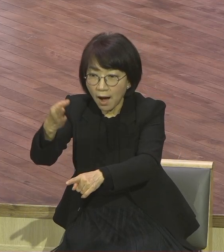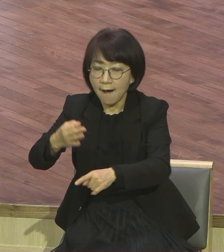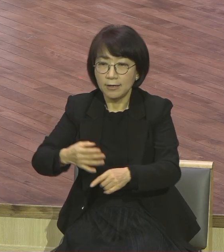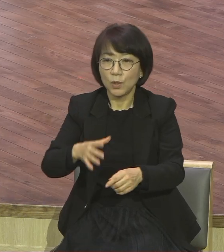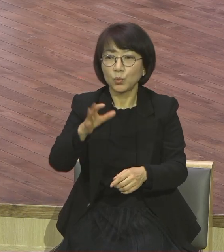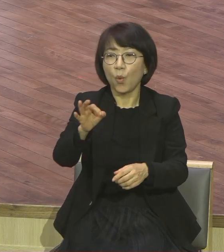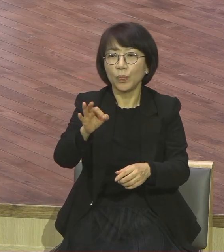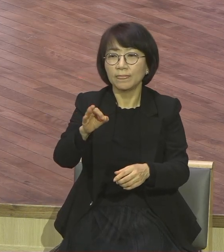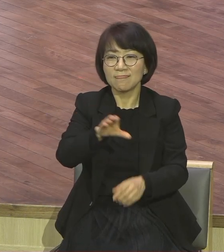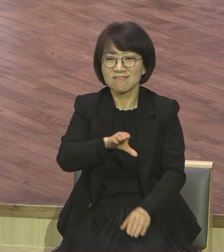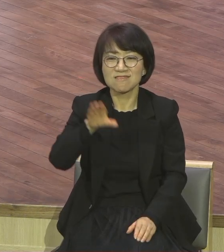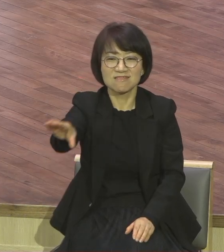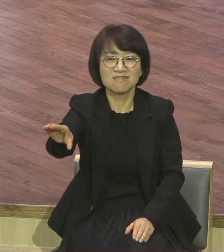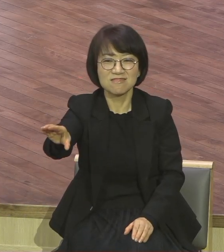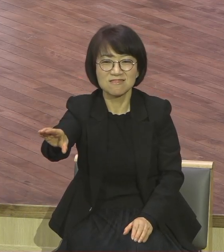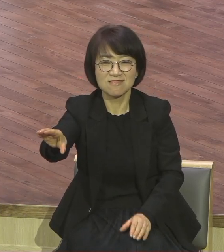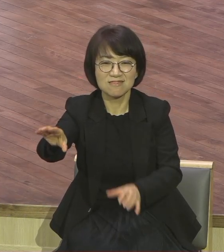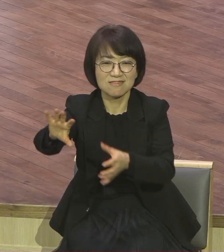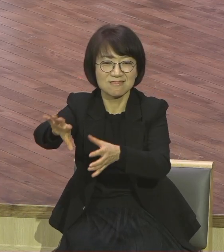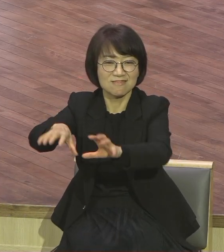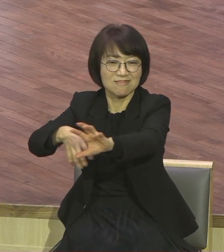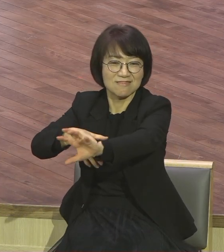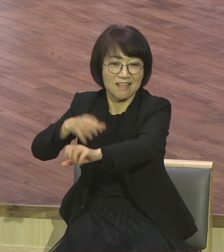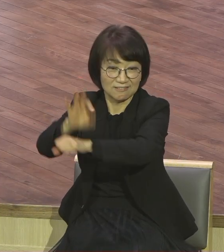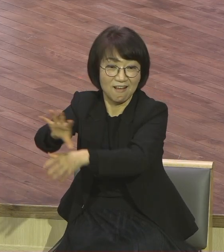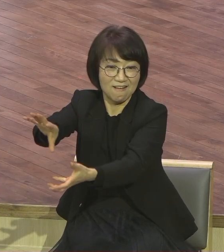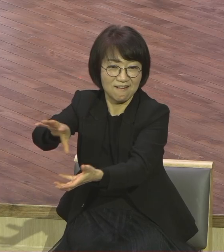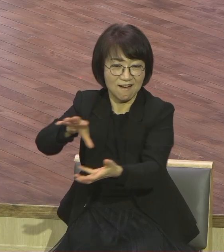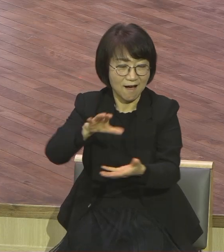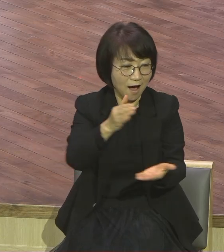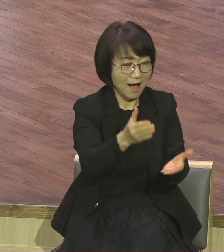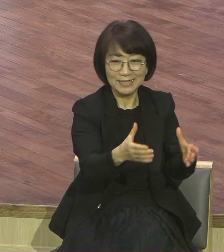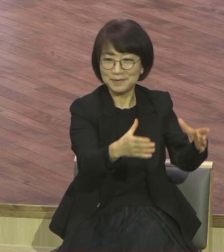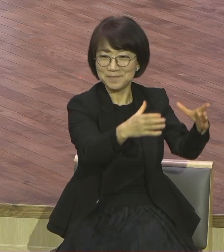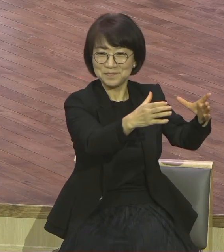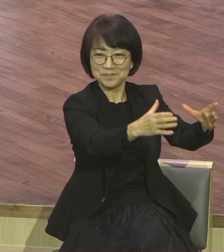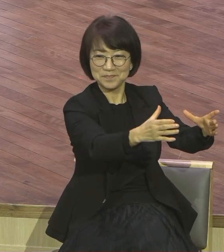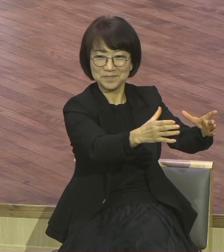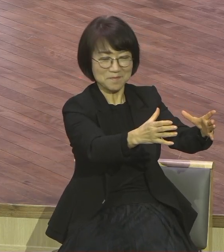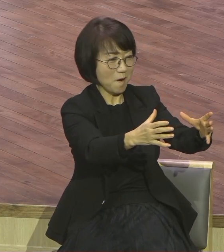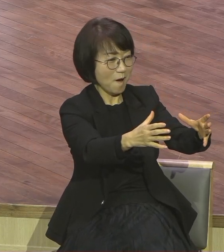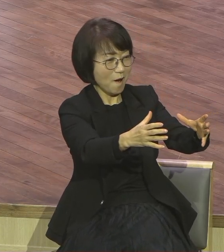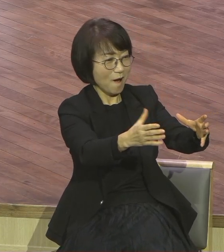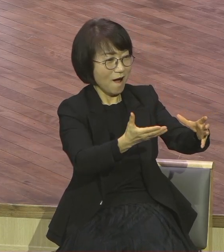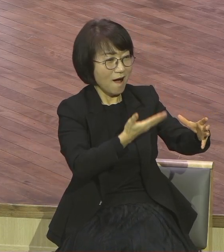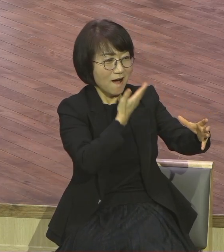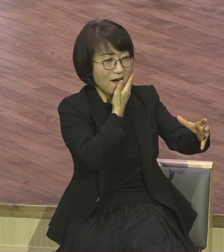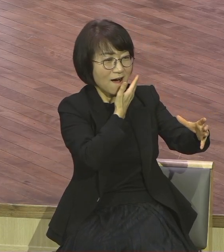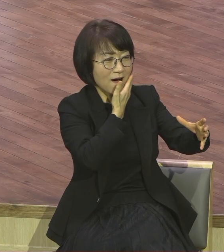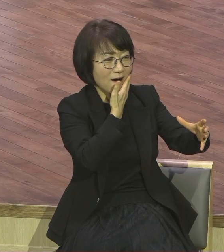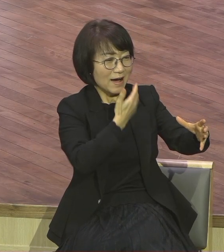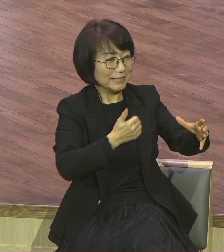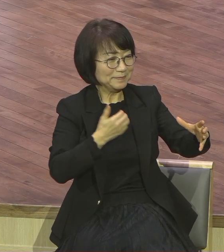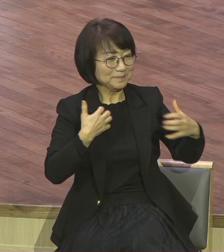놓지요 멋지게 전시해 놓고 그것을 바라보면서 만족해 합니다 스스로 만족해 합니다